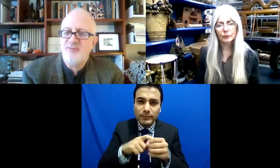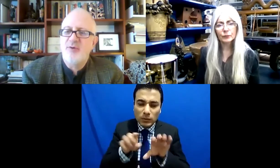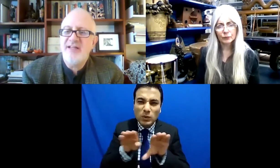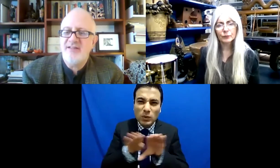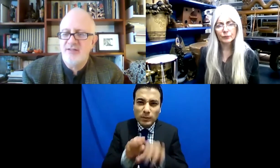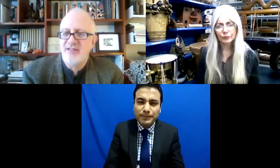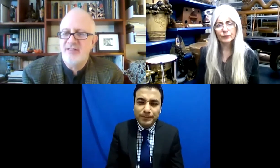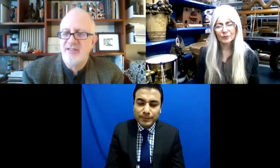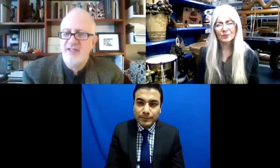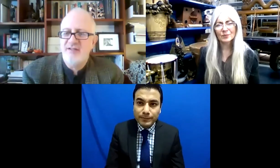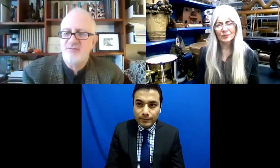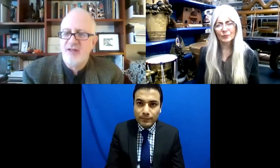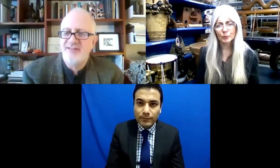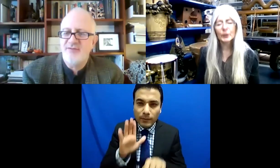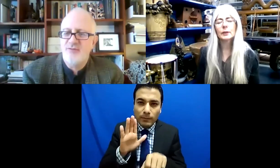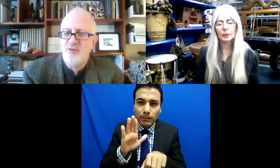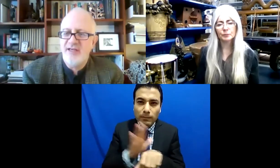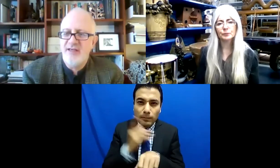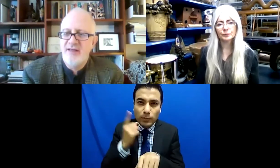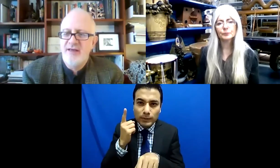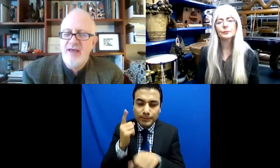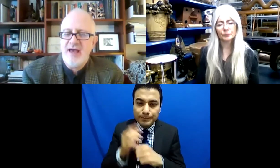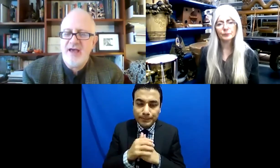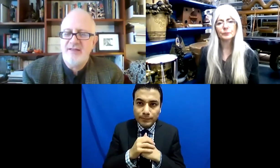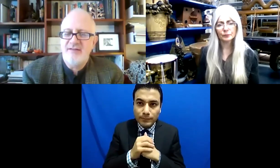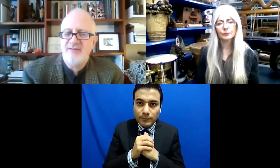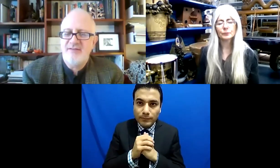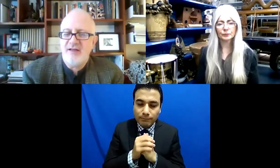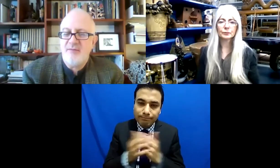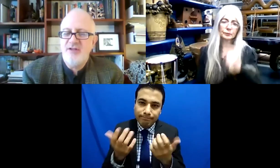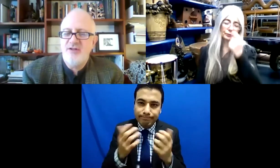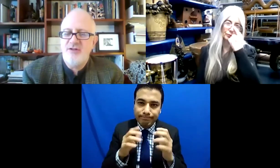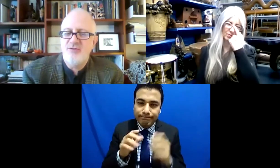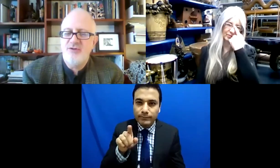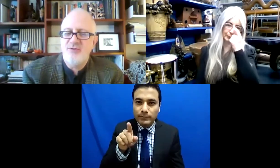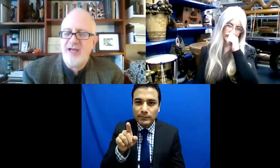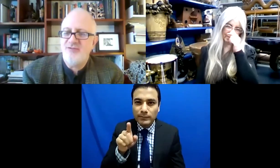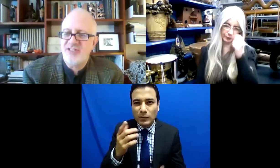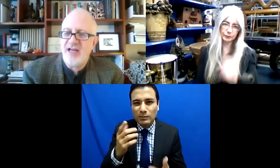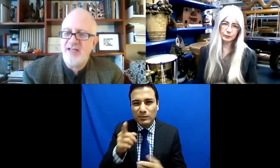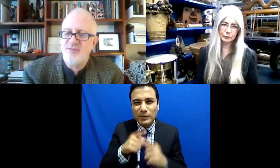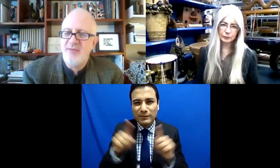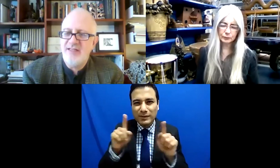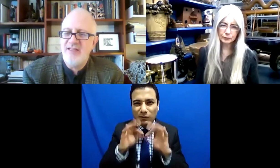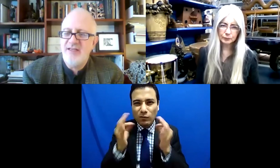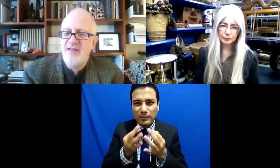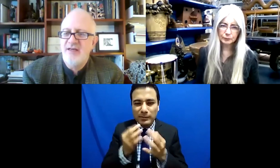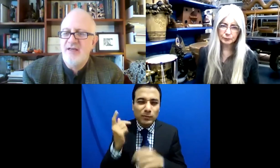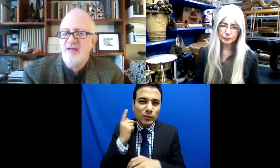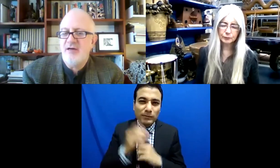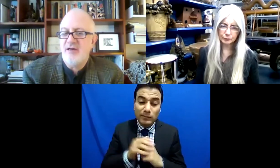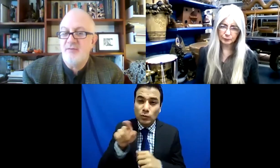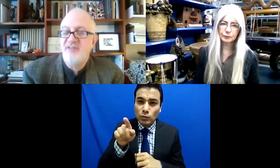institucional se vuelve político de una forma un tanto distinta y bueno,